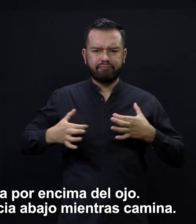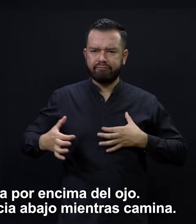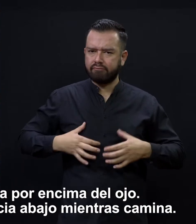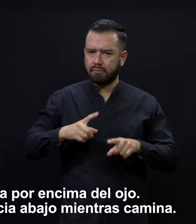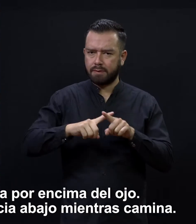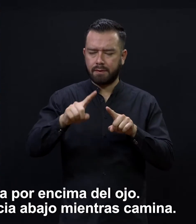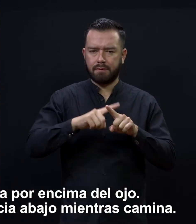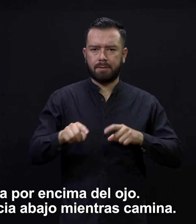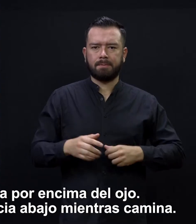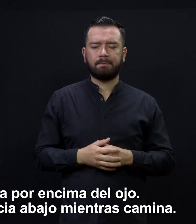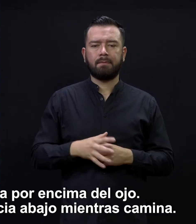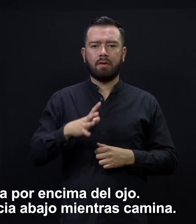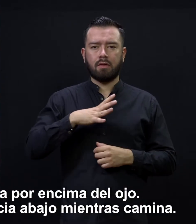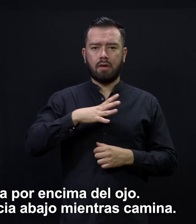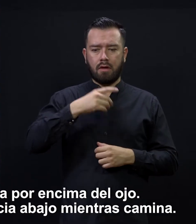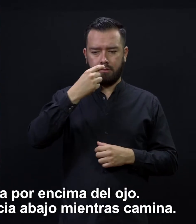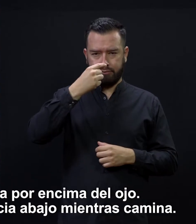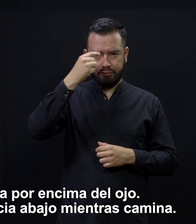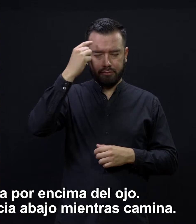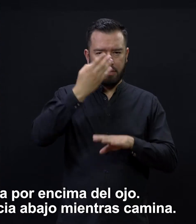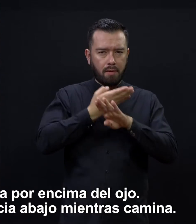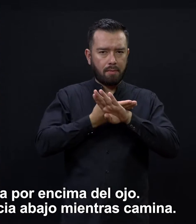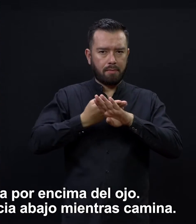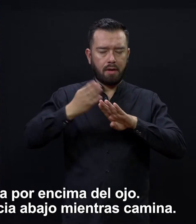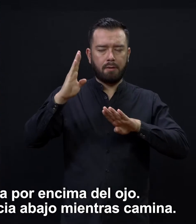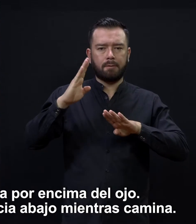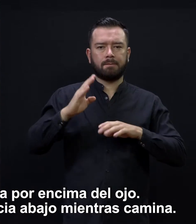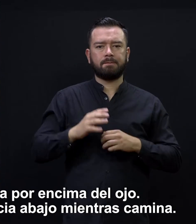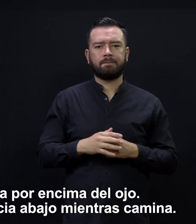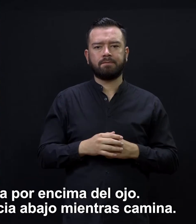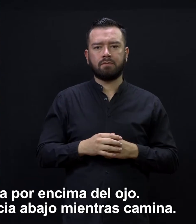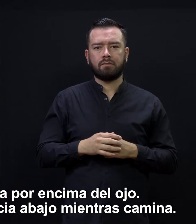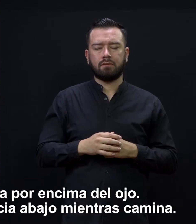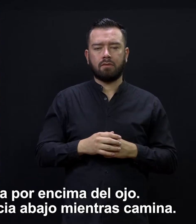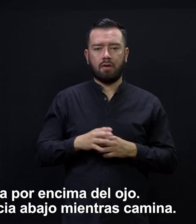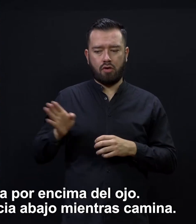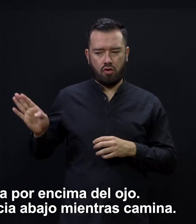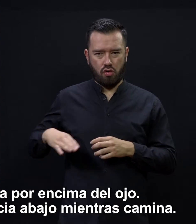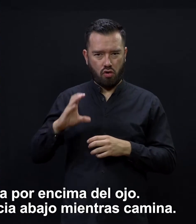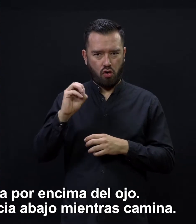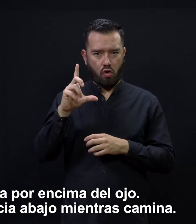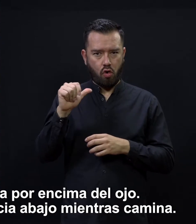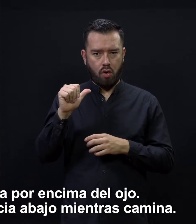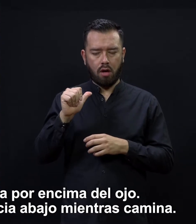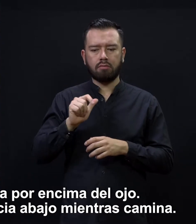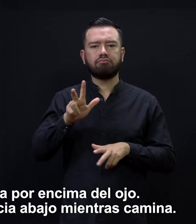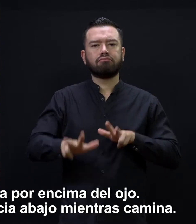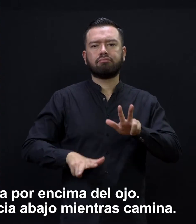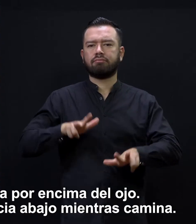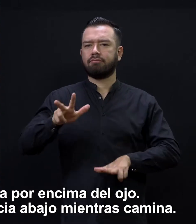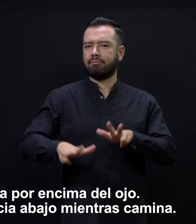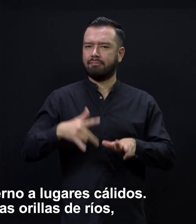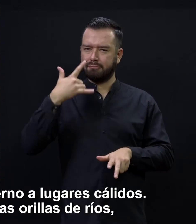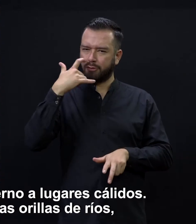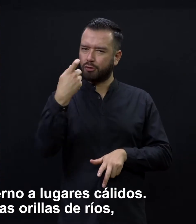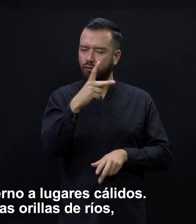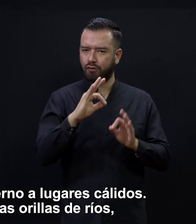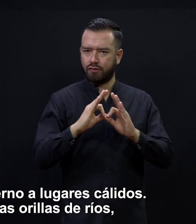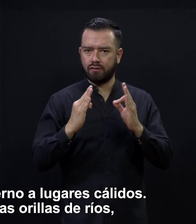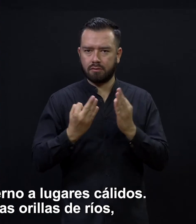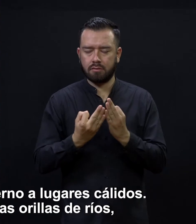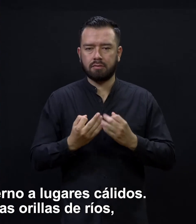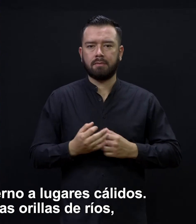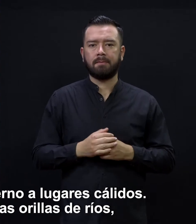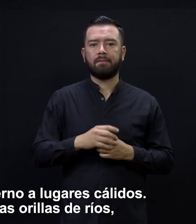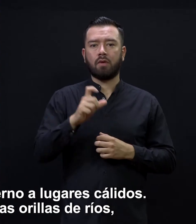Tiene una línea blanca por encima del ojo. Mueve la cola de arriba hacia abajo mientras camina. Ave que